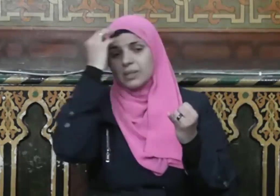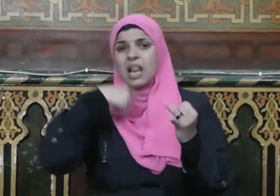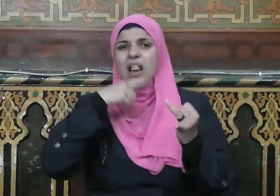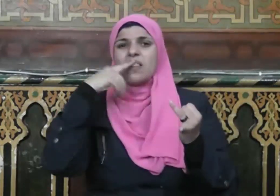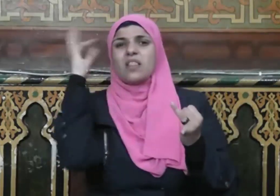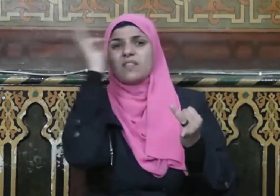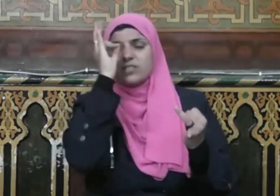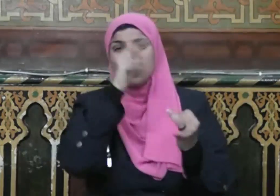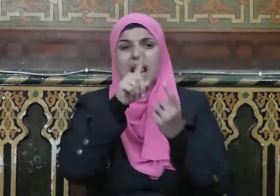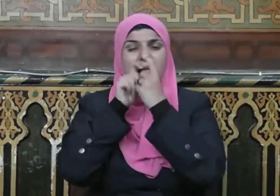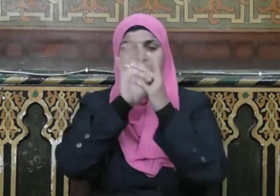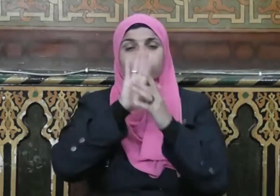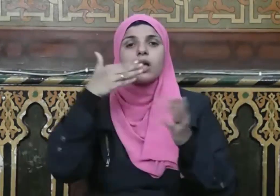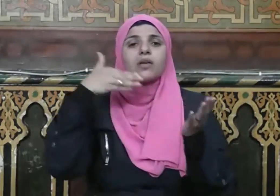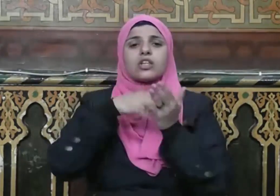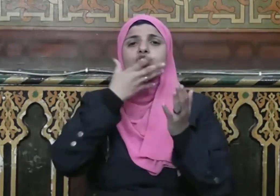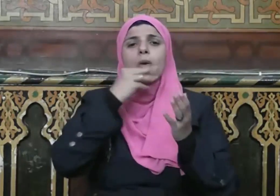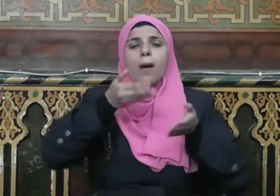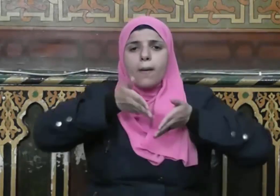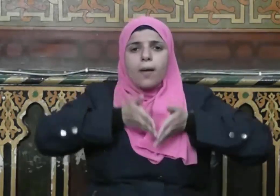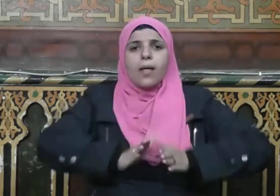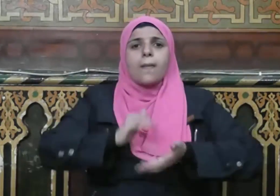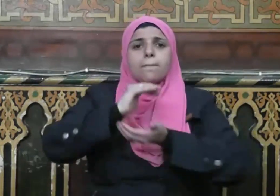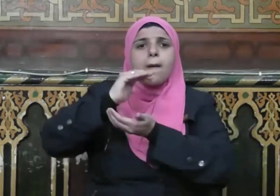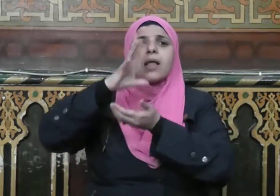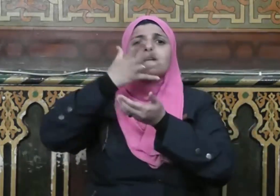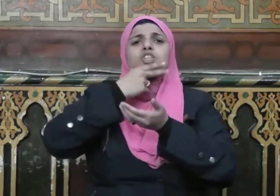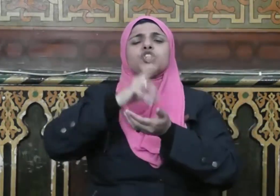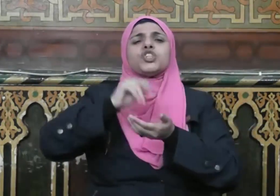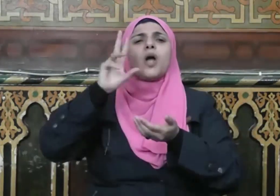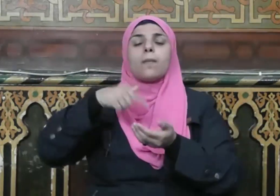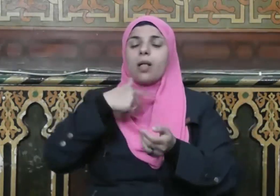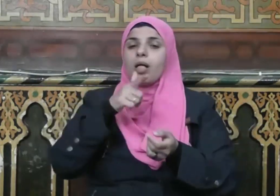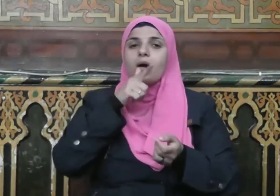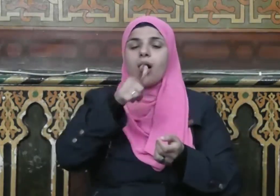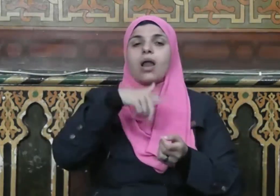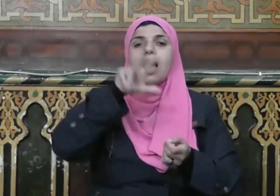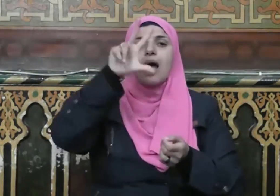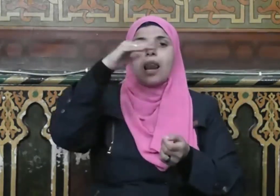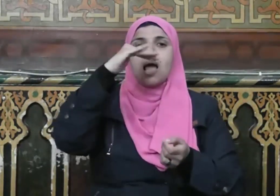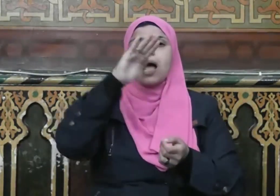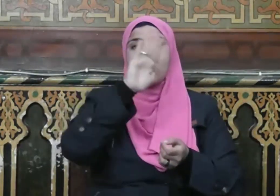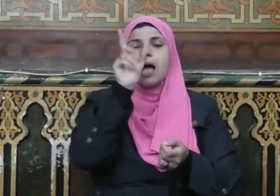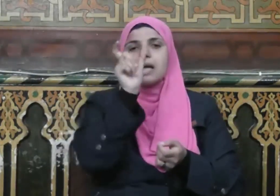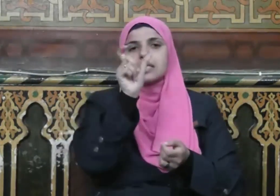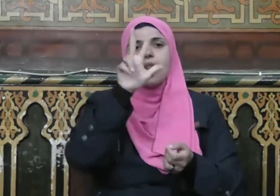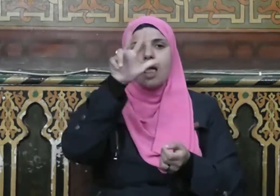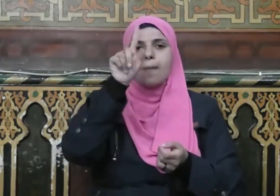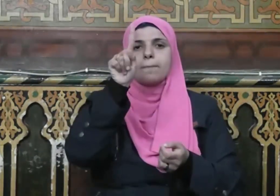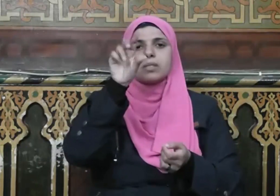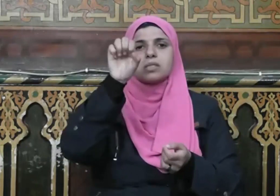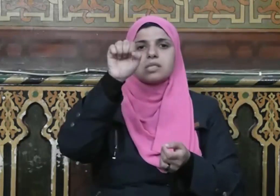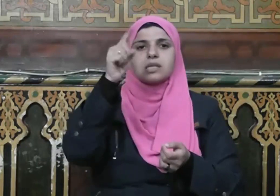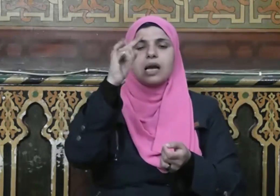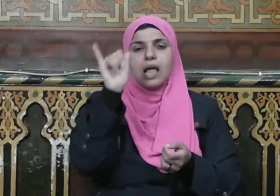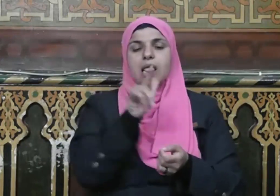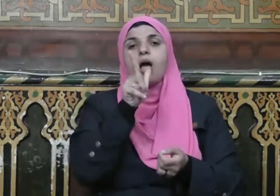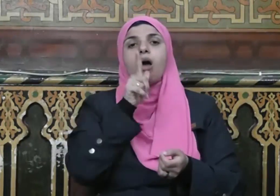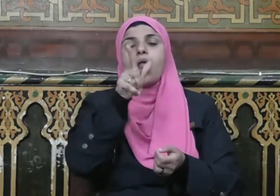ولدته أمه وقيل للحسن البصري رحمه الله الحج المبرور